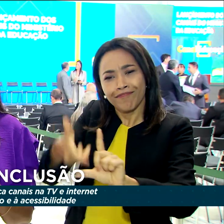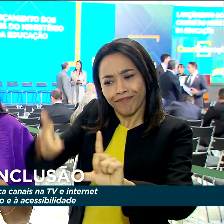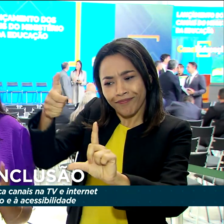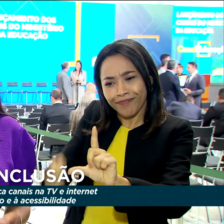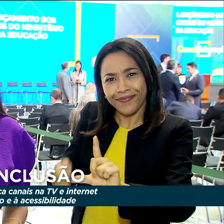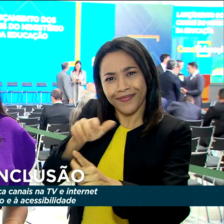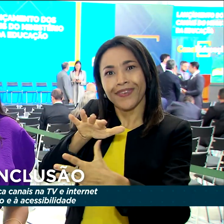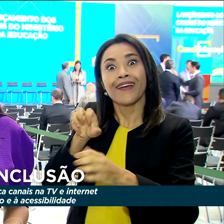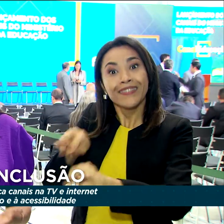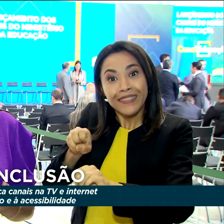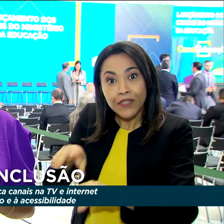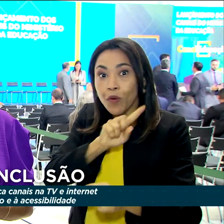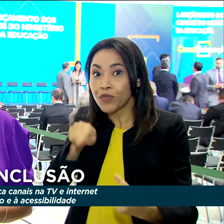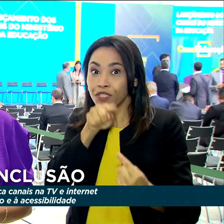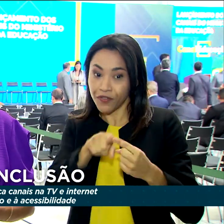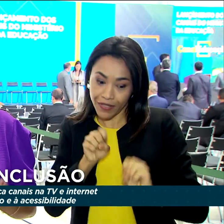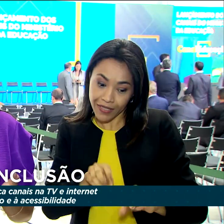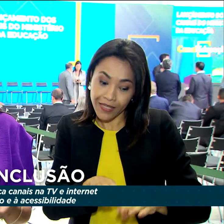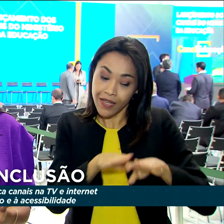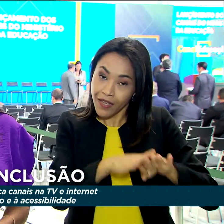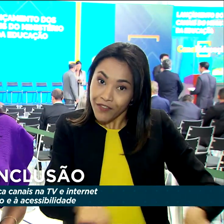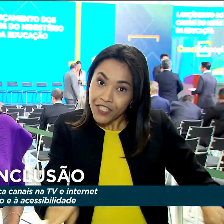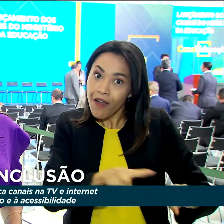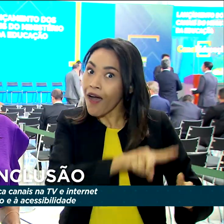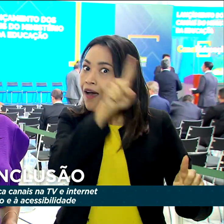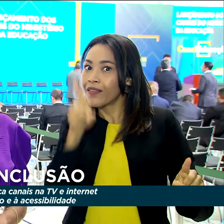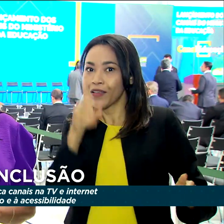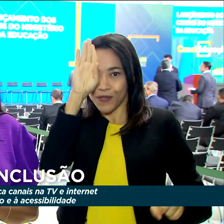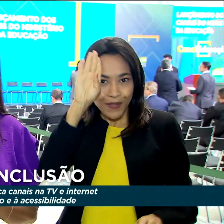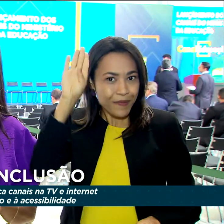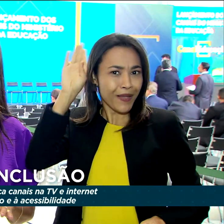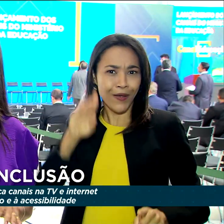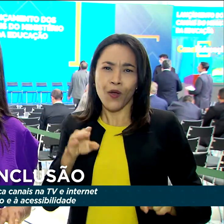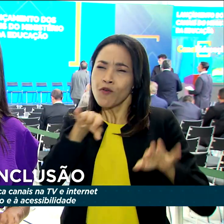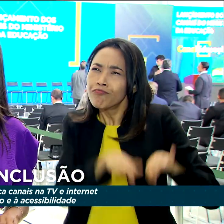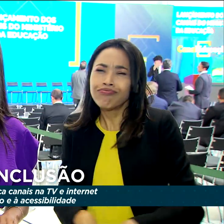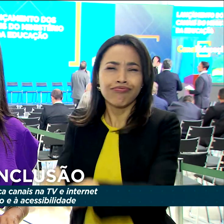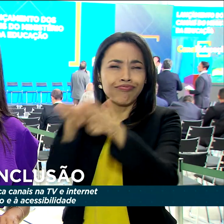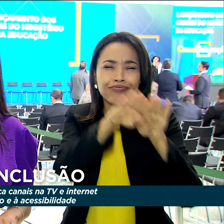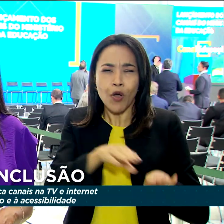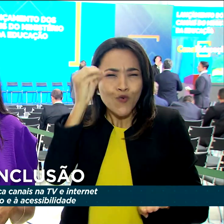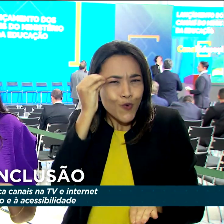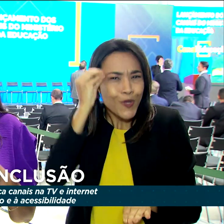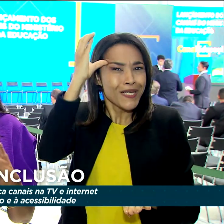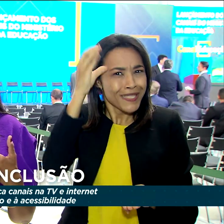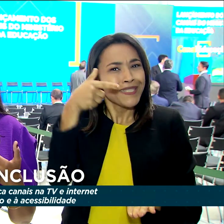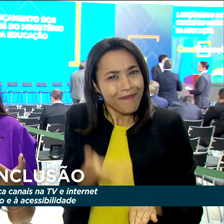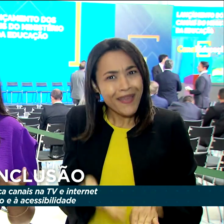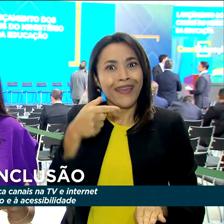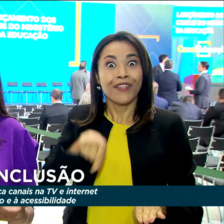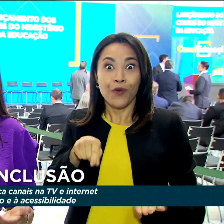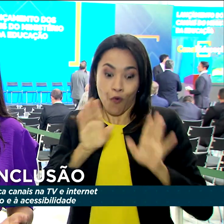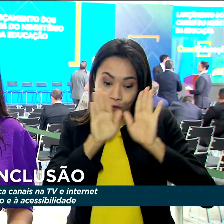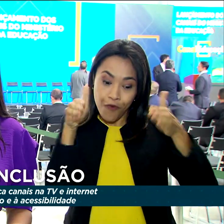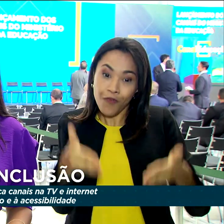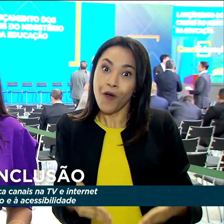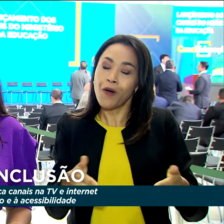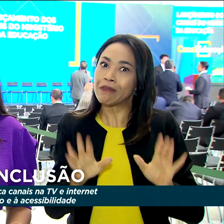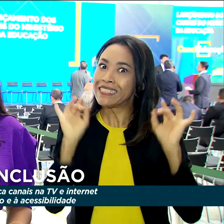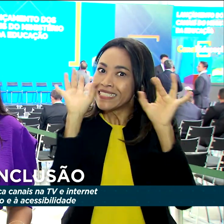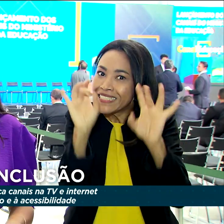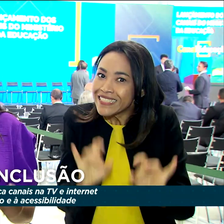trazer um conteúdo que atenda do infantil ao ensino superior, universalizando o conhecimento com atrações dedicadas